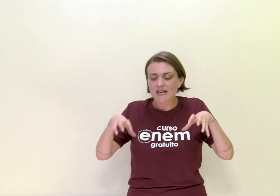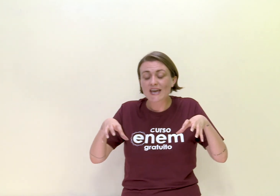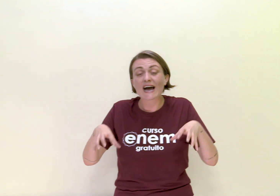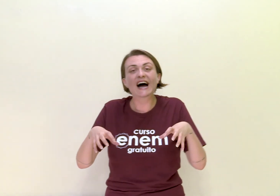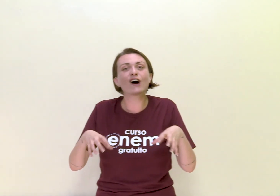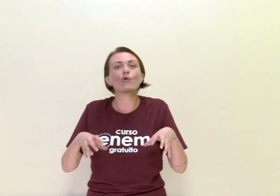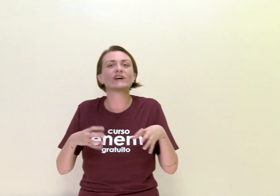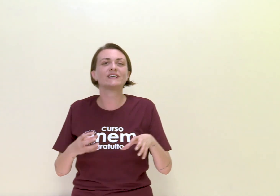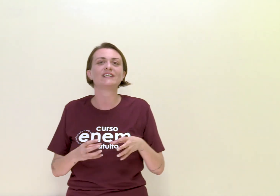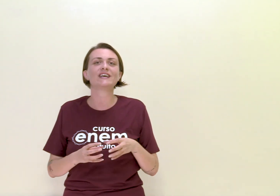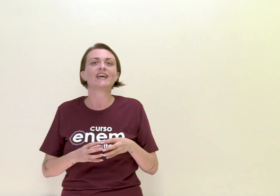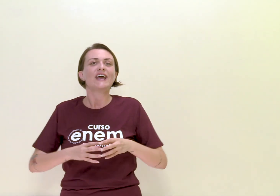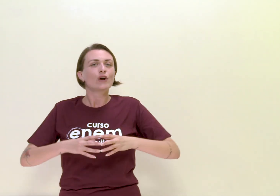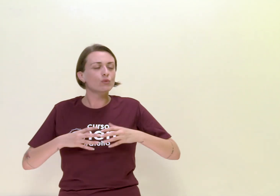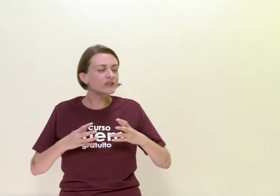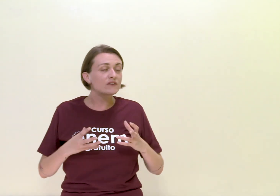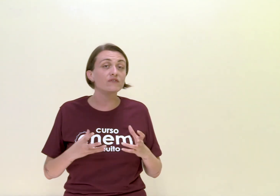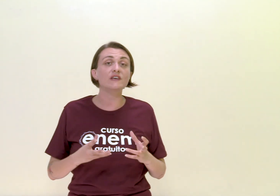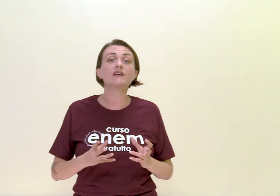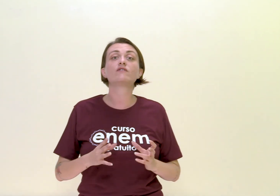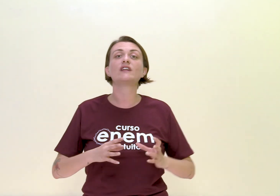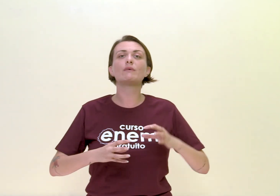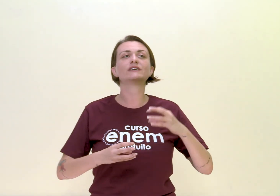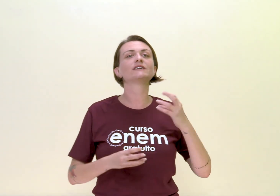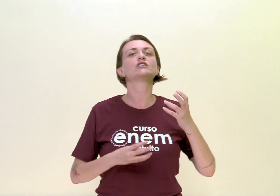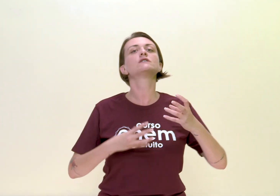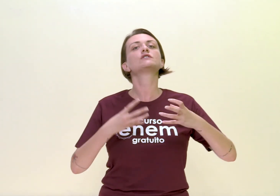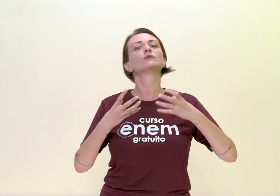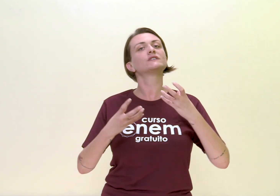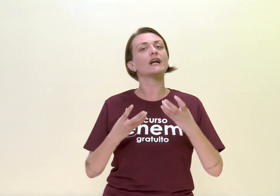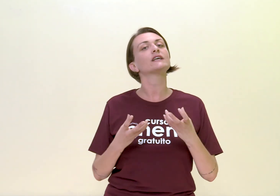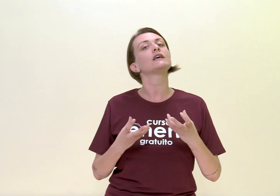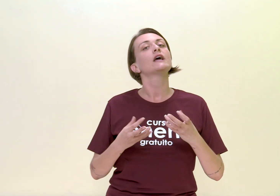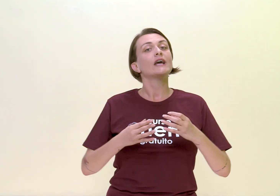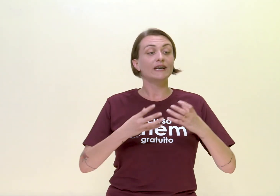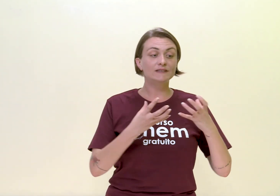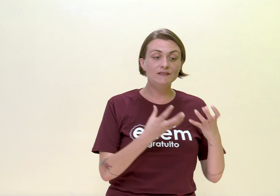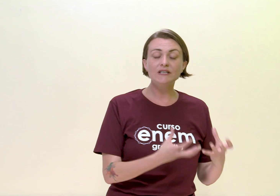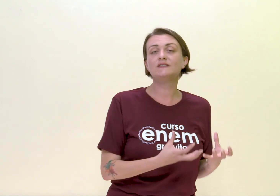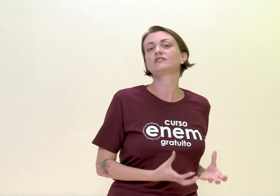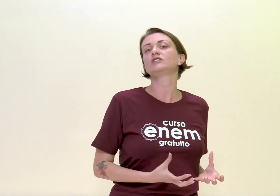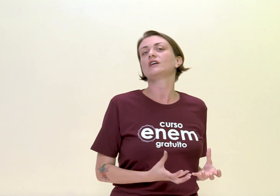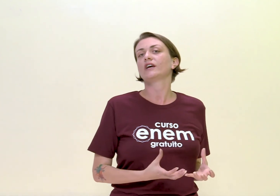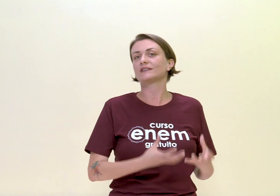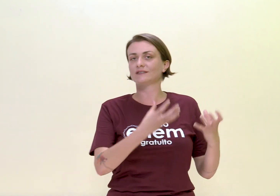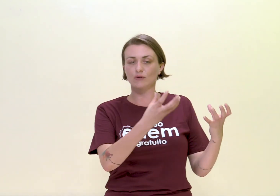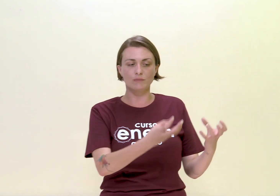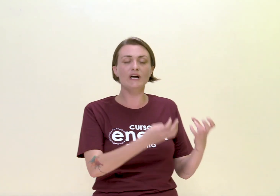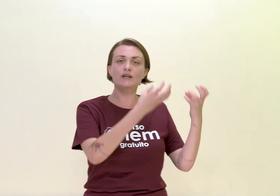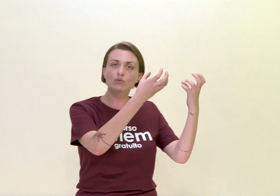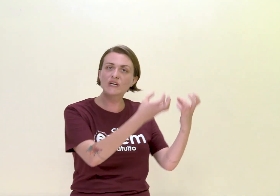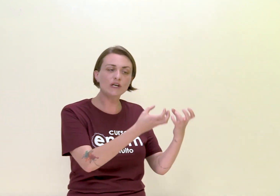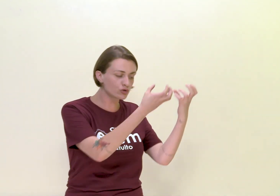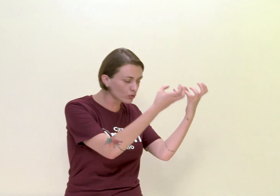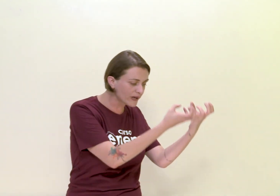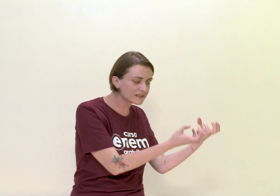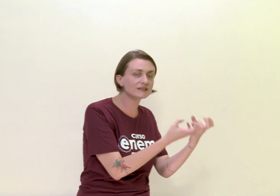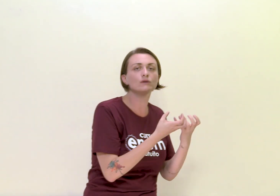real aqui, como que ele vive, uma tentativa de mostrar que existe esse ser humano, índio do Brasil,